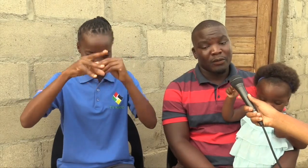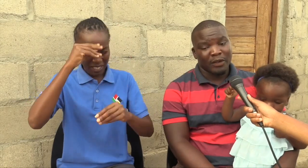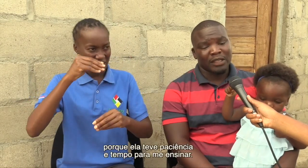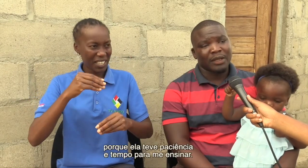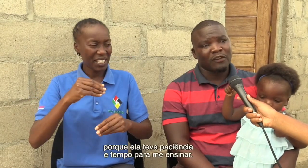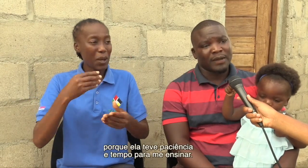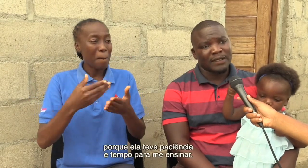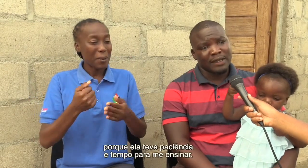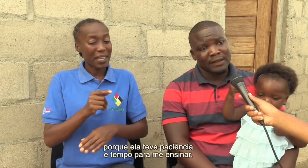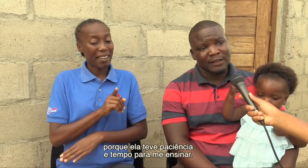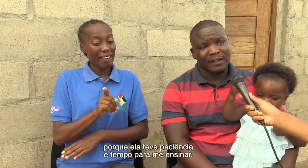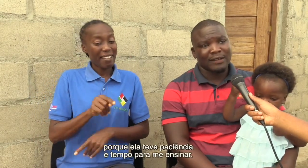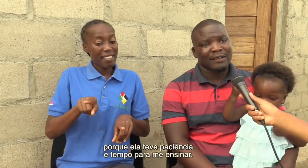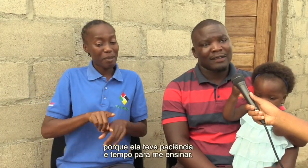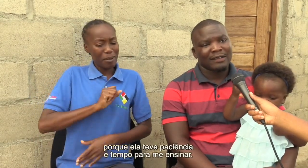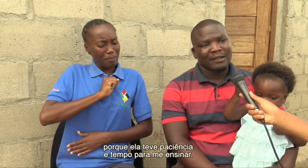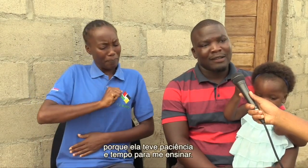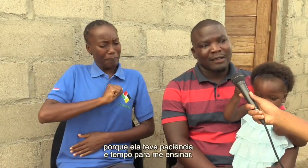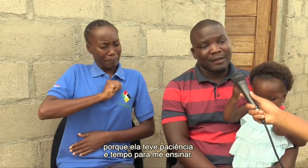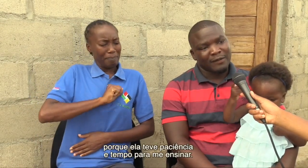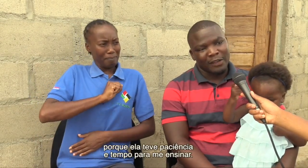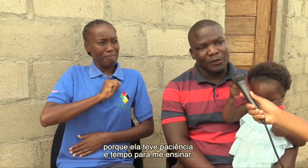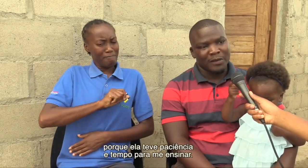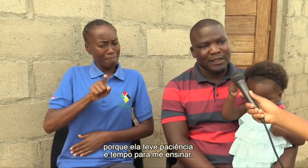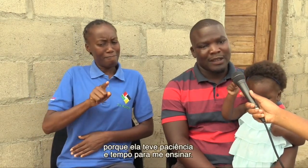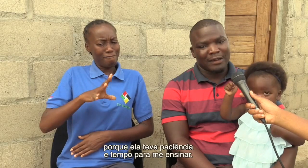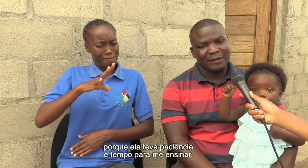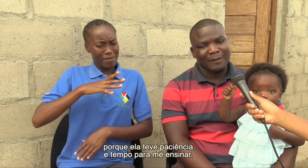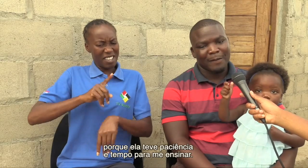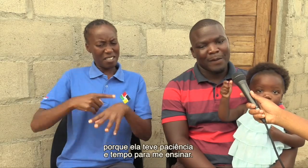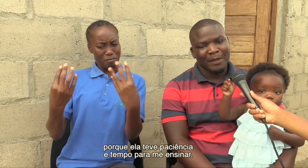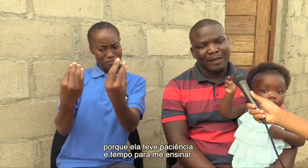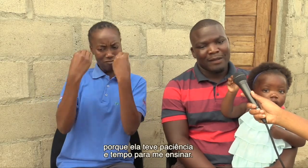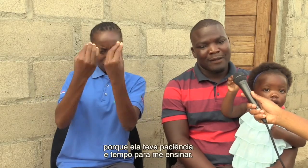Eu também tenho paciência e tenho tempo de ensinar.